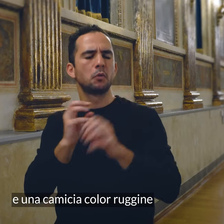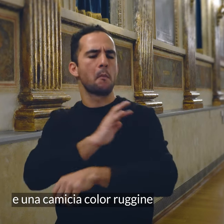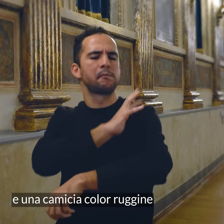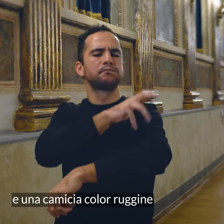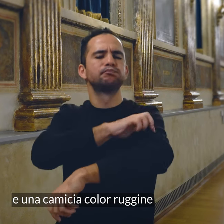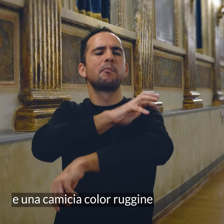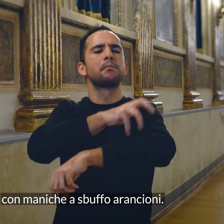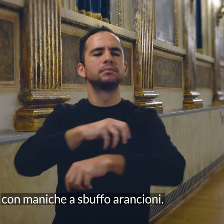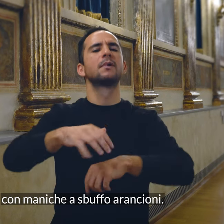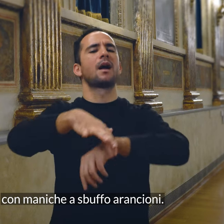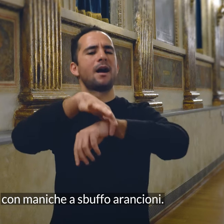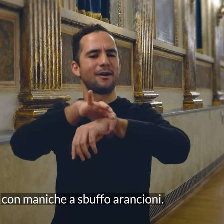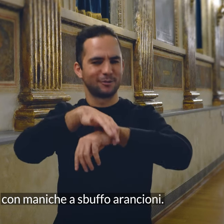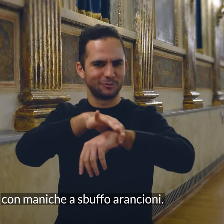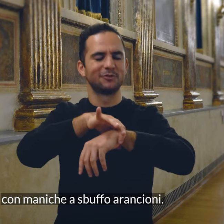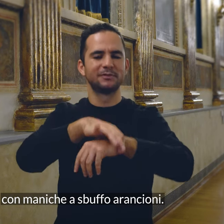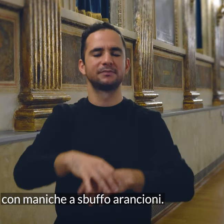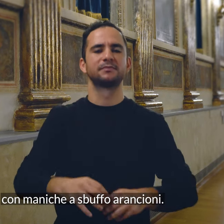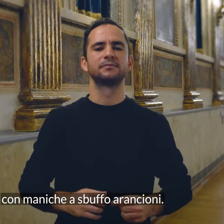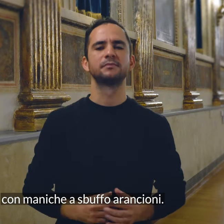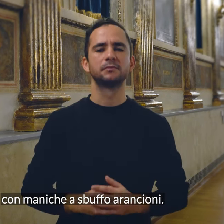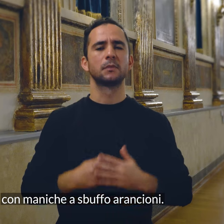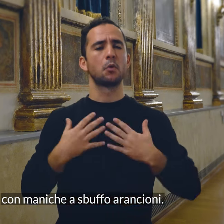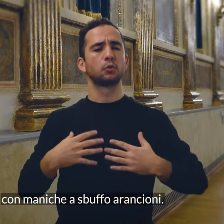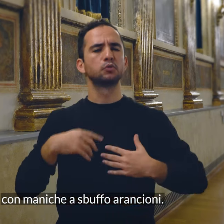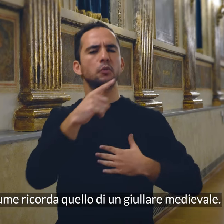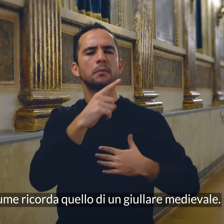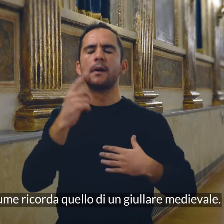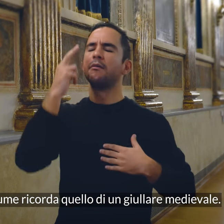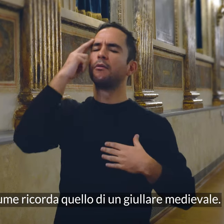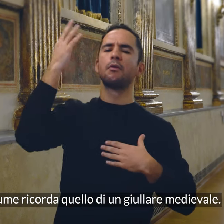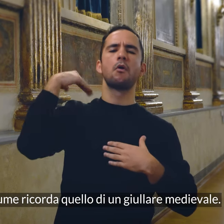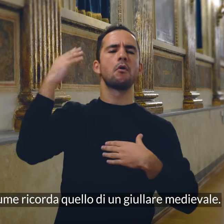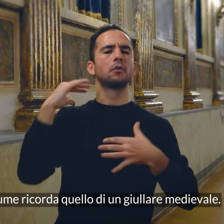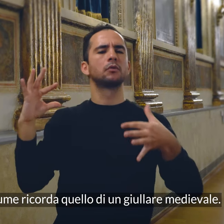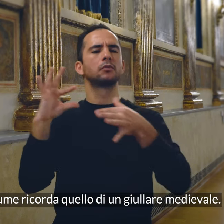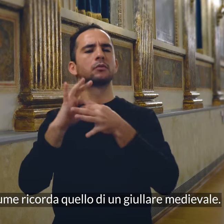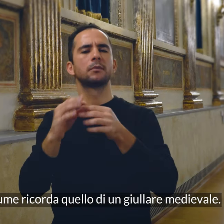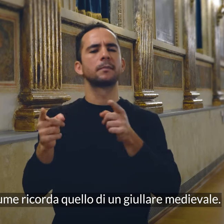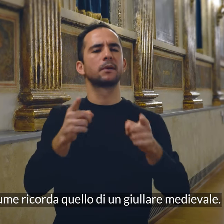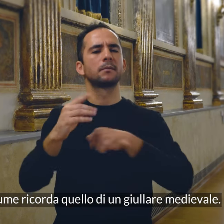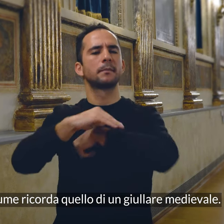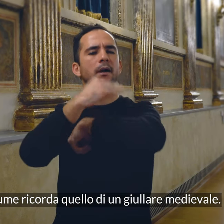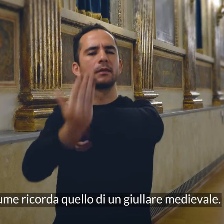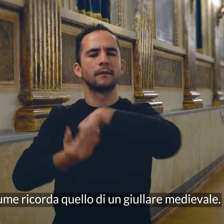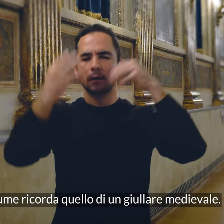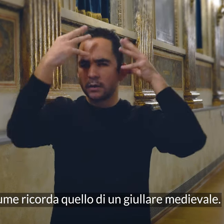ruggine con maniche a sbuffo arancioni. Il suo costume ricorda quello di un giullare medievale.